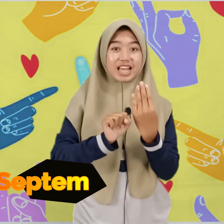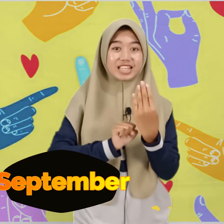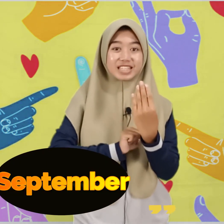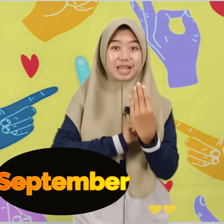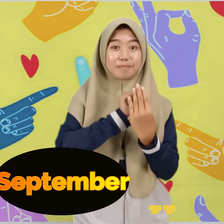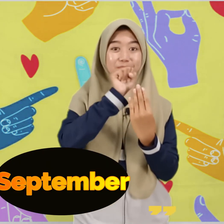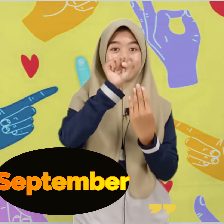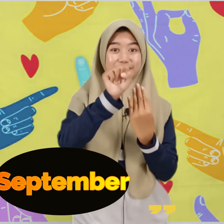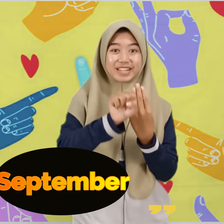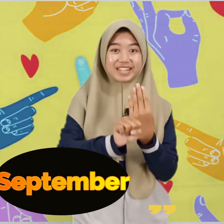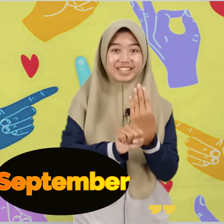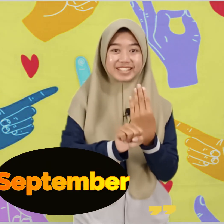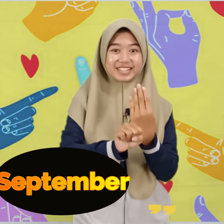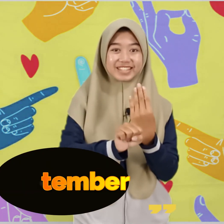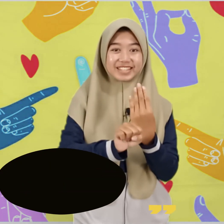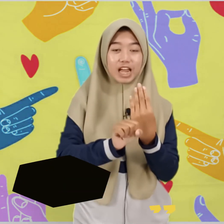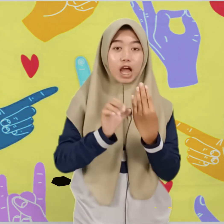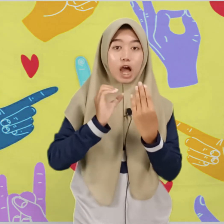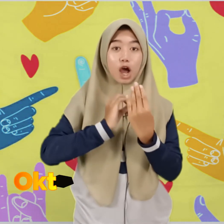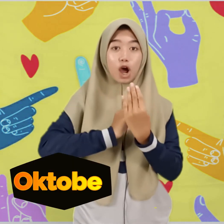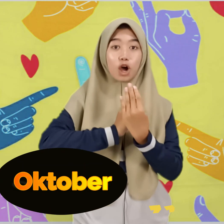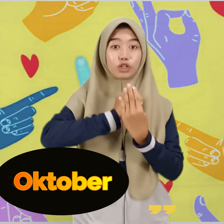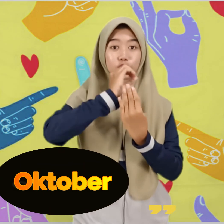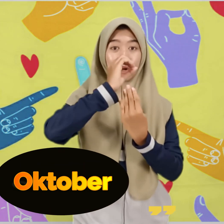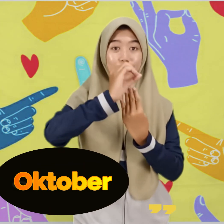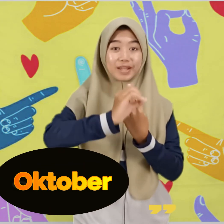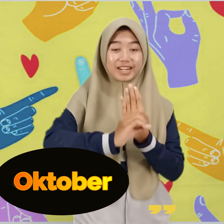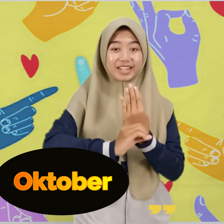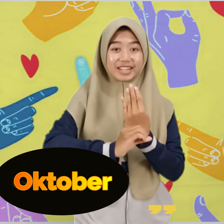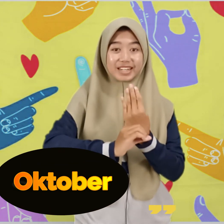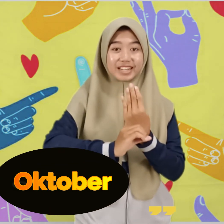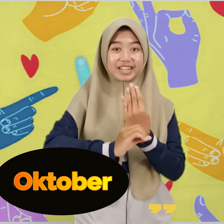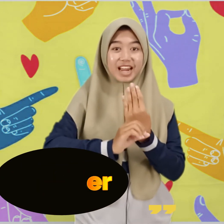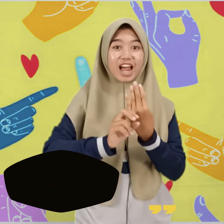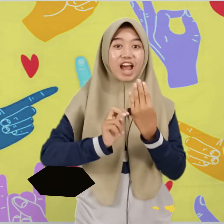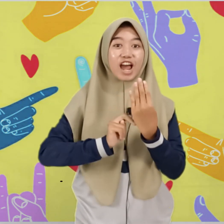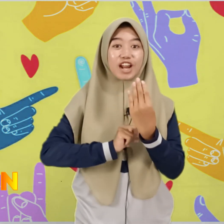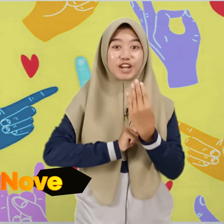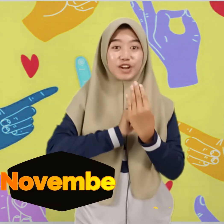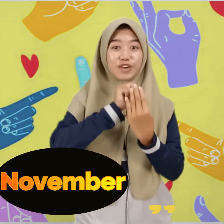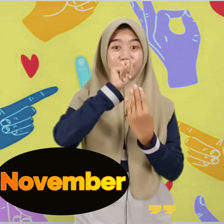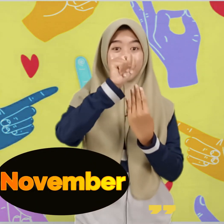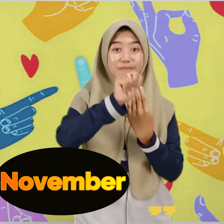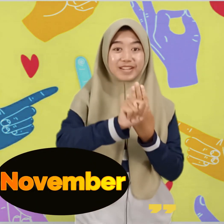September Oktober November